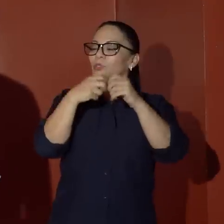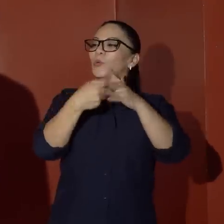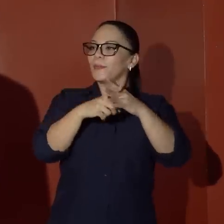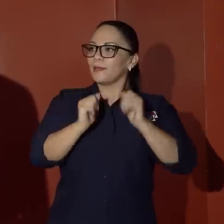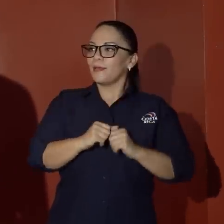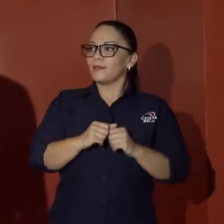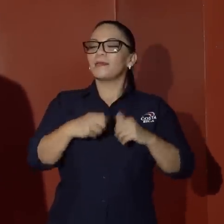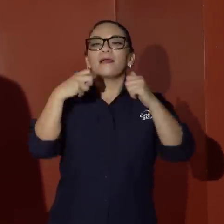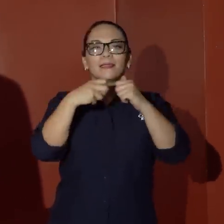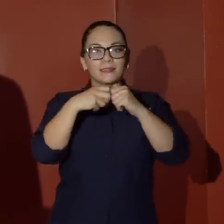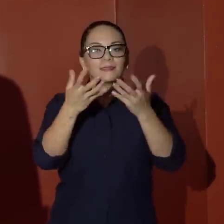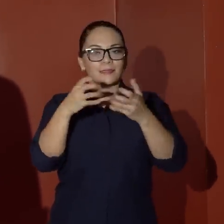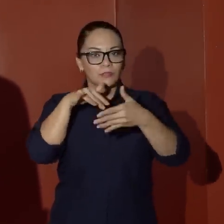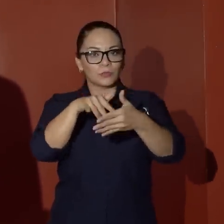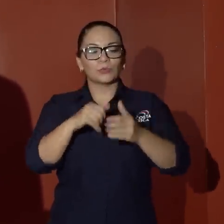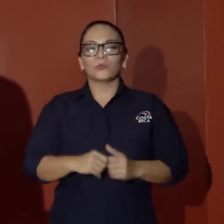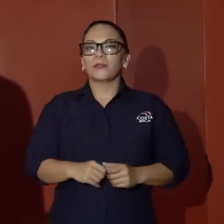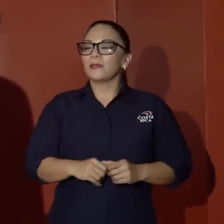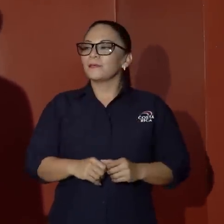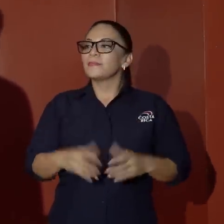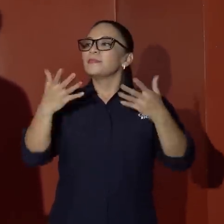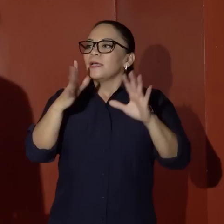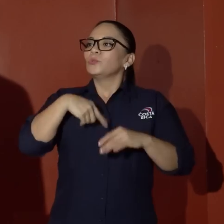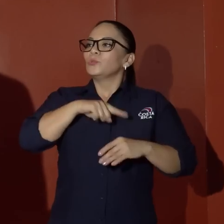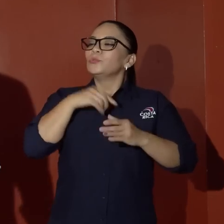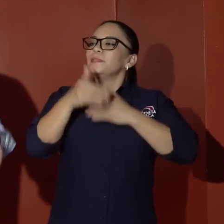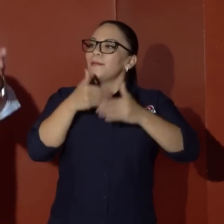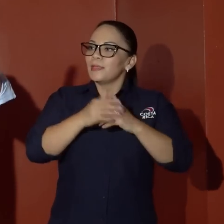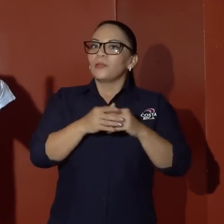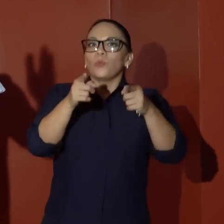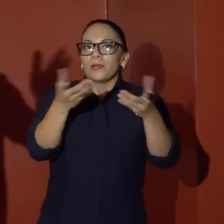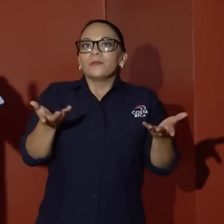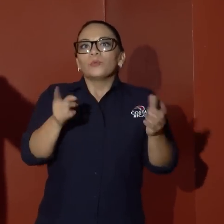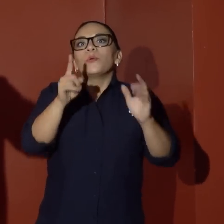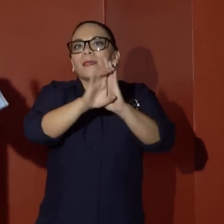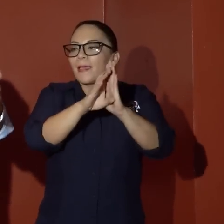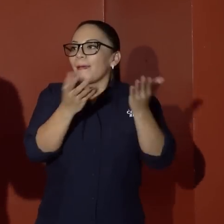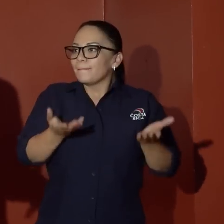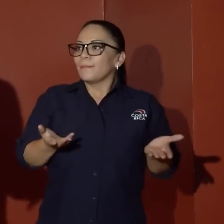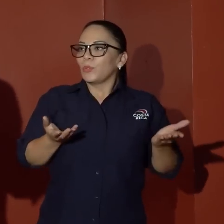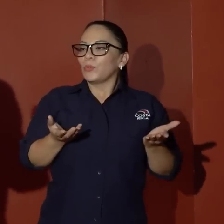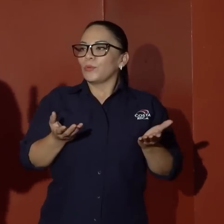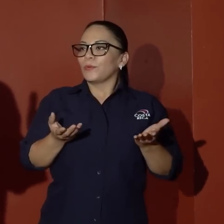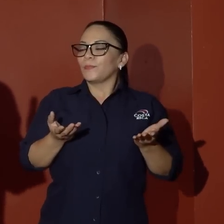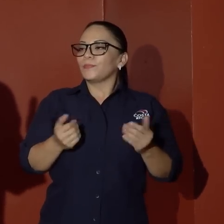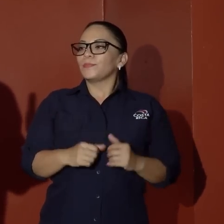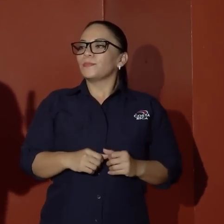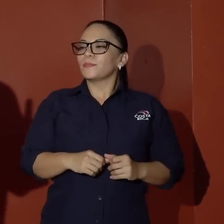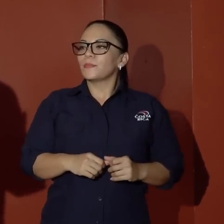Electromecánica o Electricidad, y ya estamos tramitándole a él. Un ejemplo, ¿verdad?